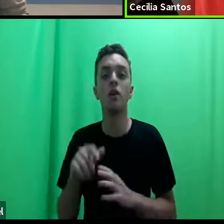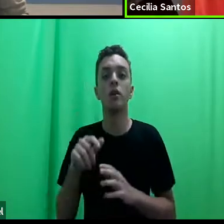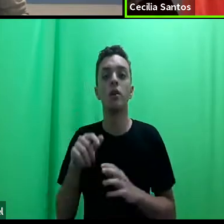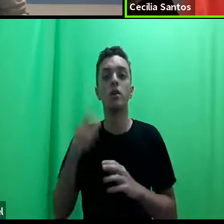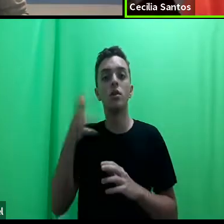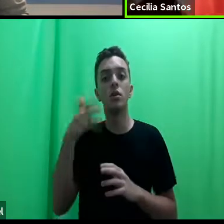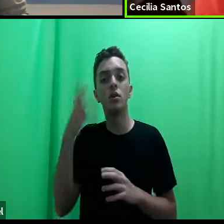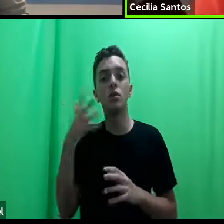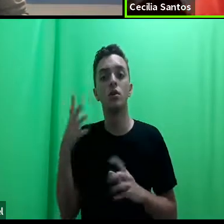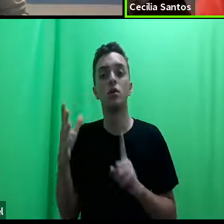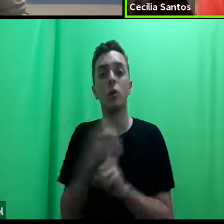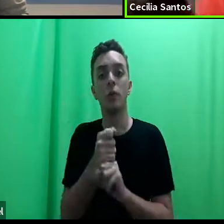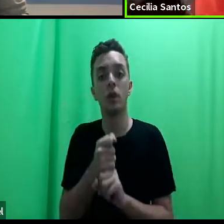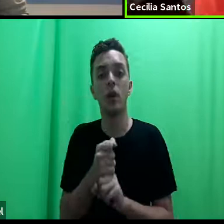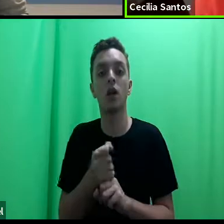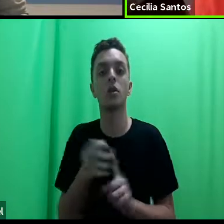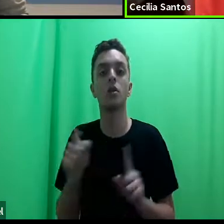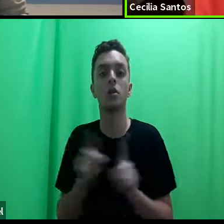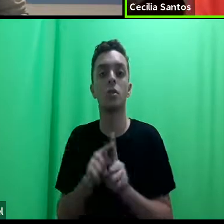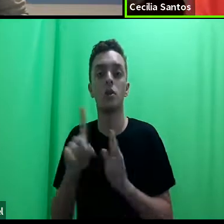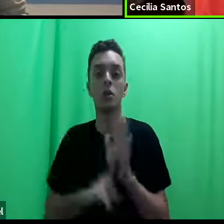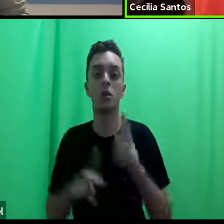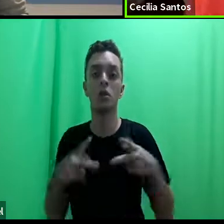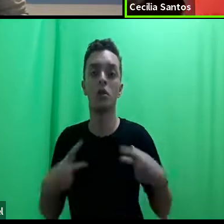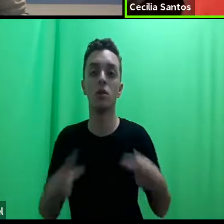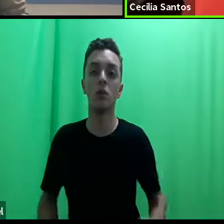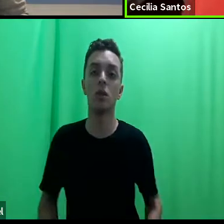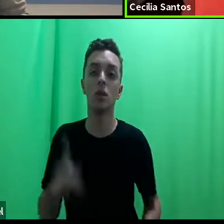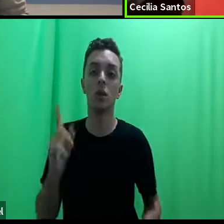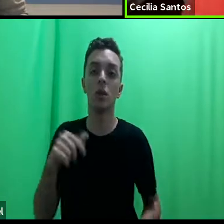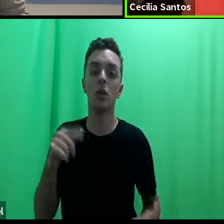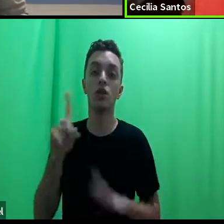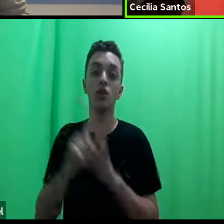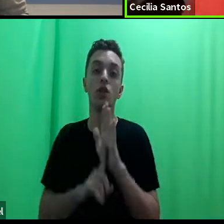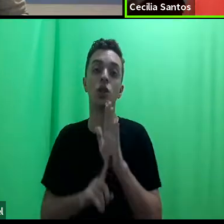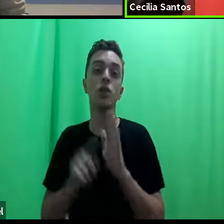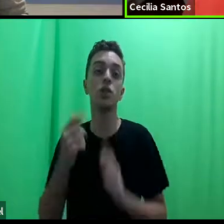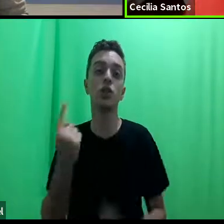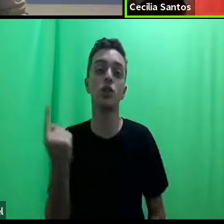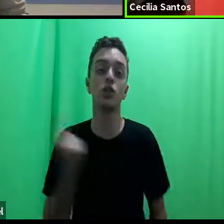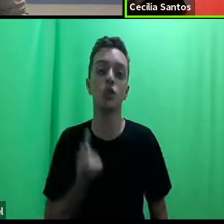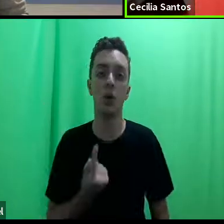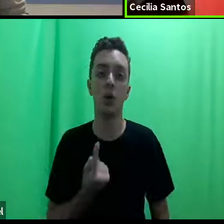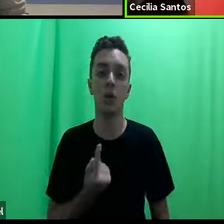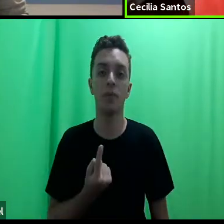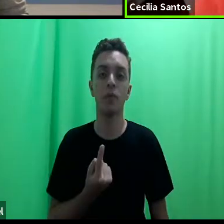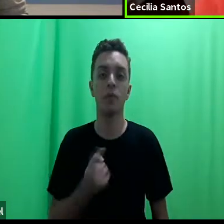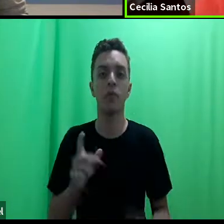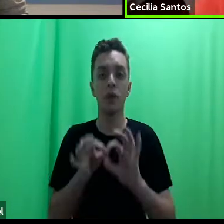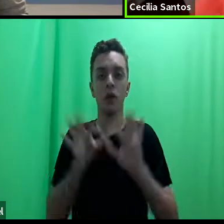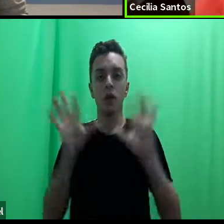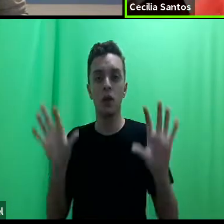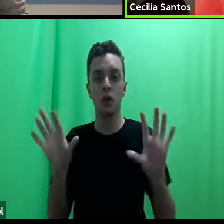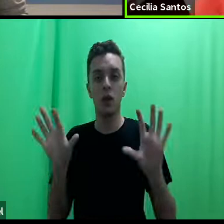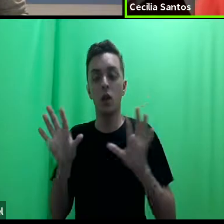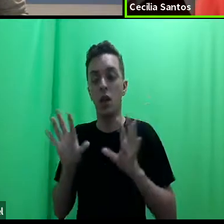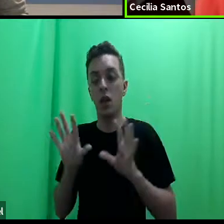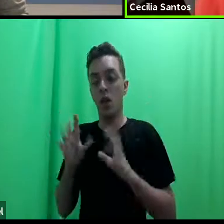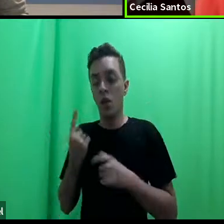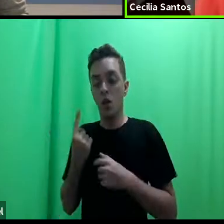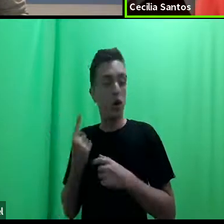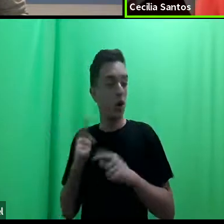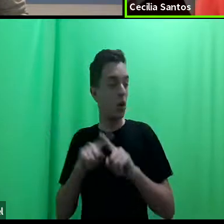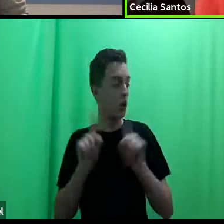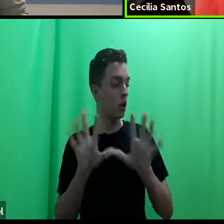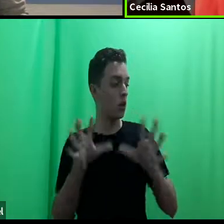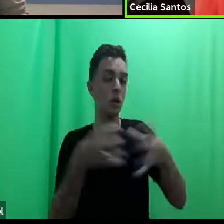dominante nos direitos humanos é de um direito individual, um direito desconectado da comunidade, mas se você pensar